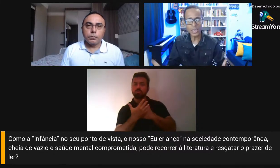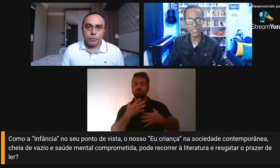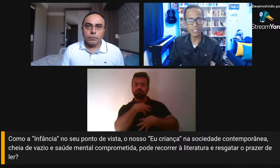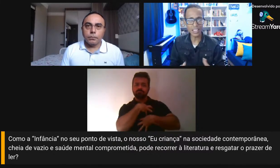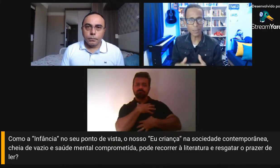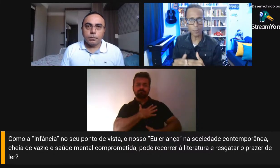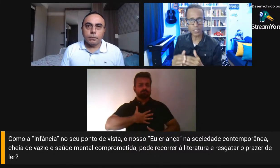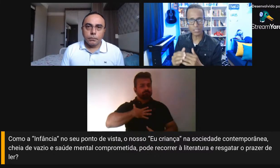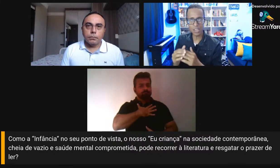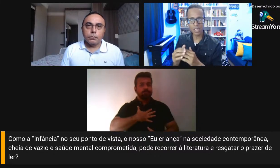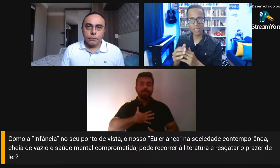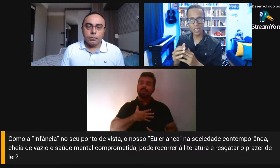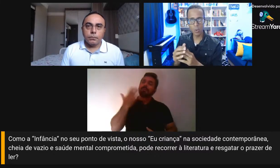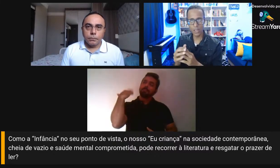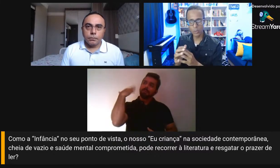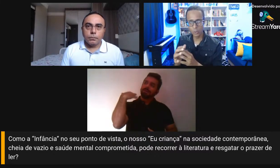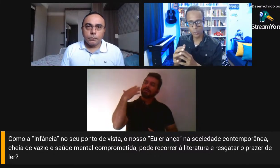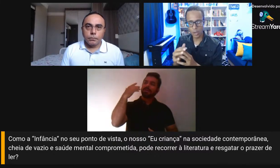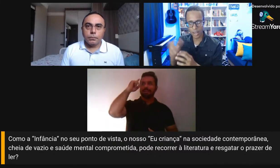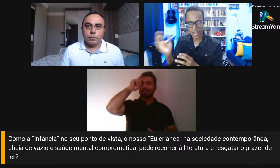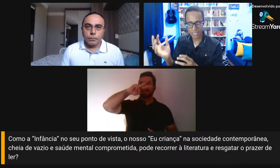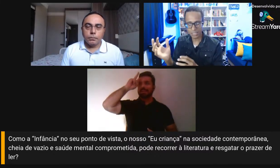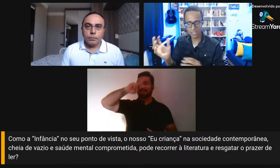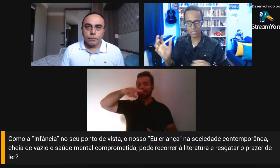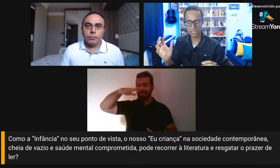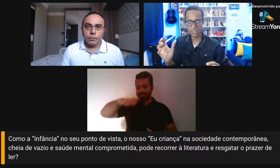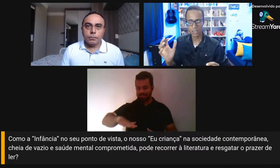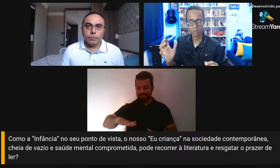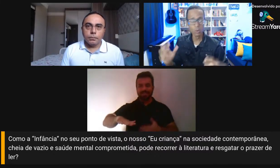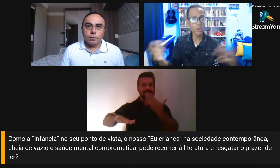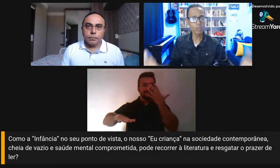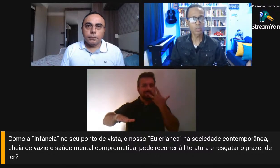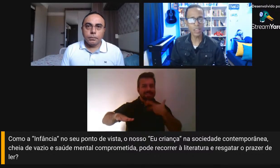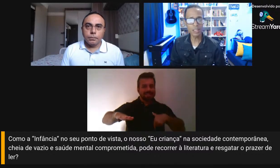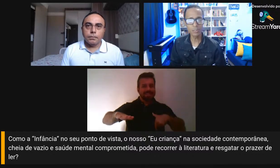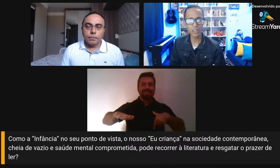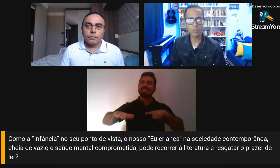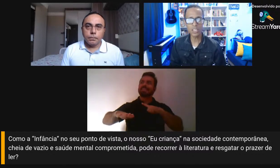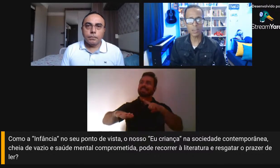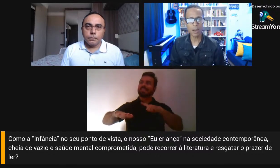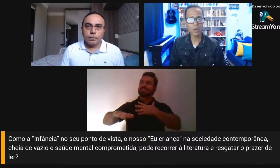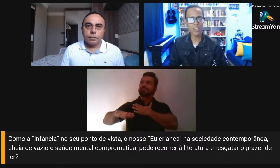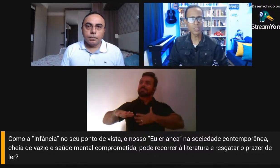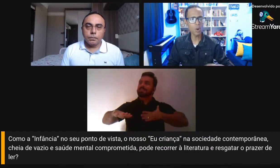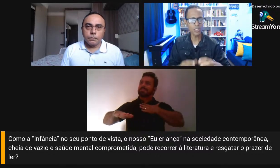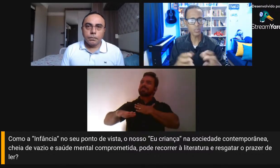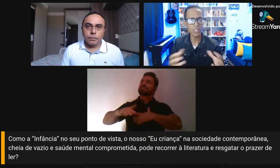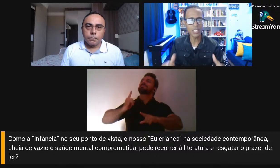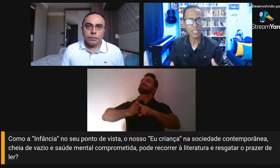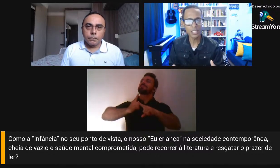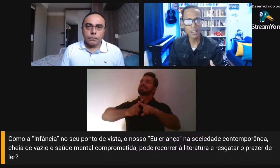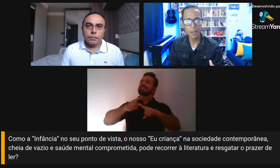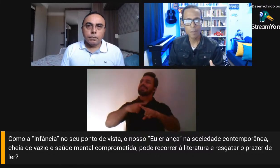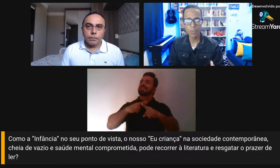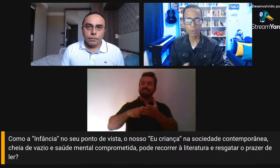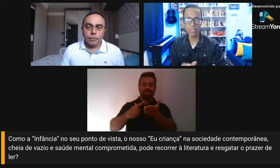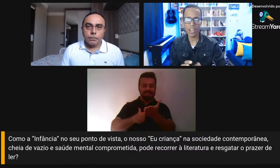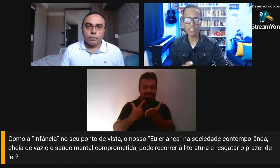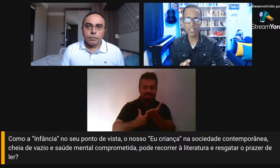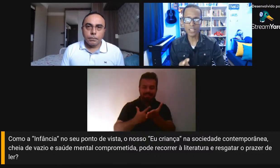coloridas, e depois que o adulto cresce, muitos, infelizmente, a maioria não gostam de ler.